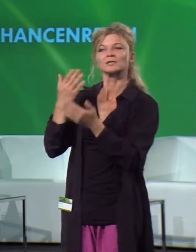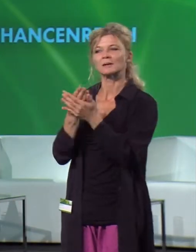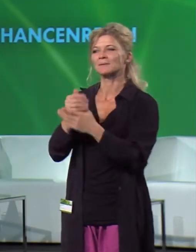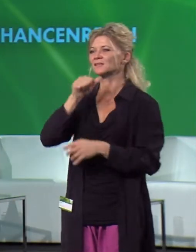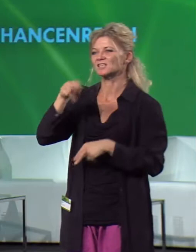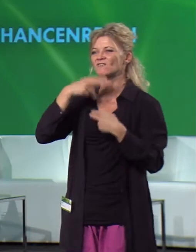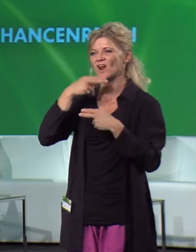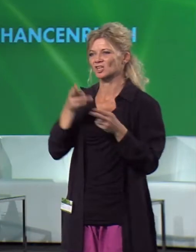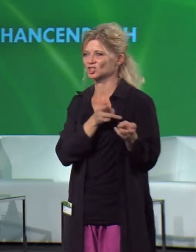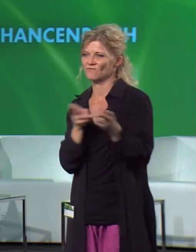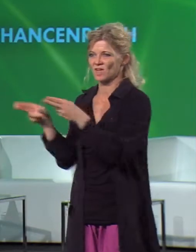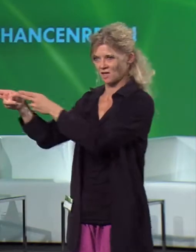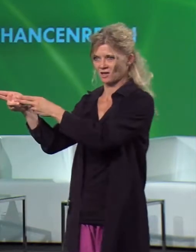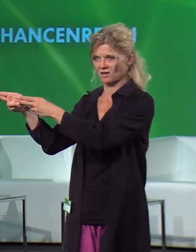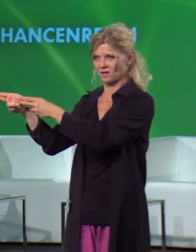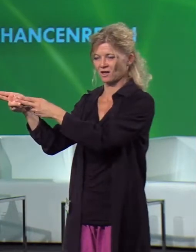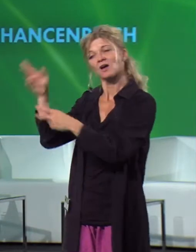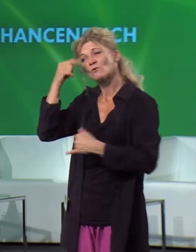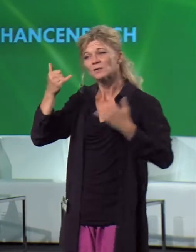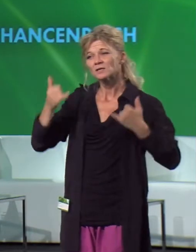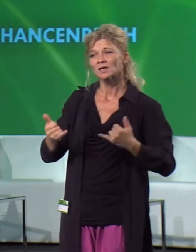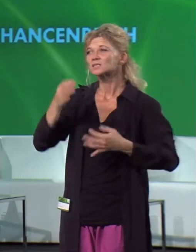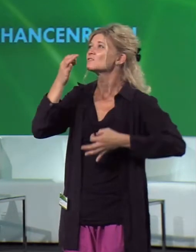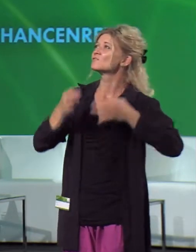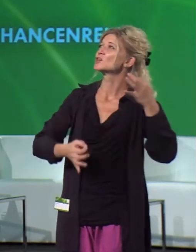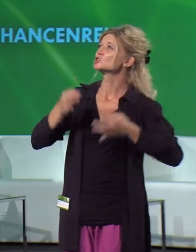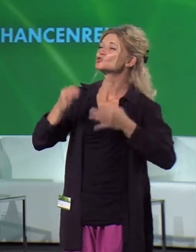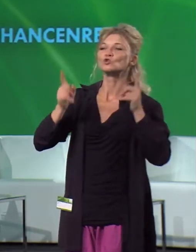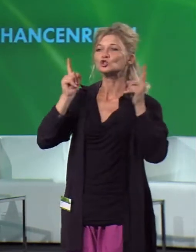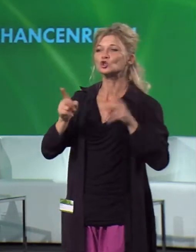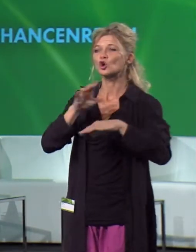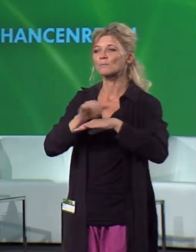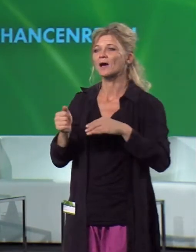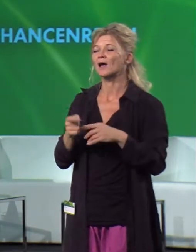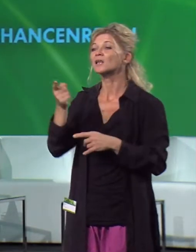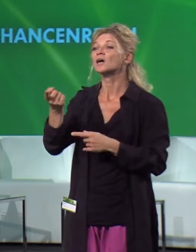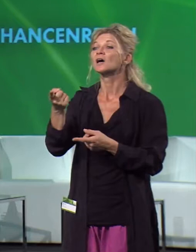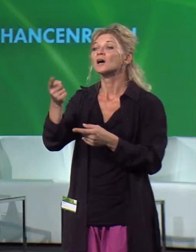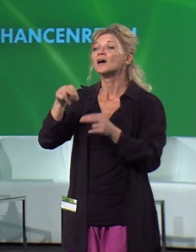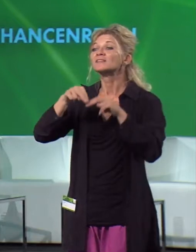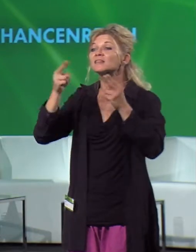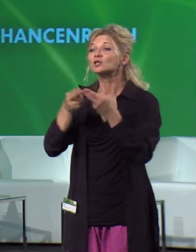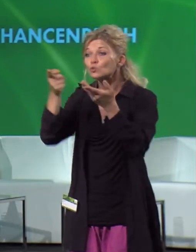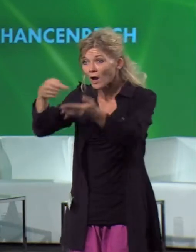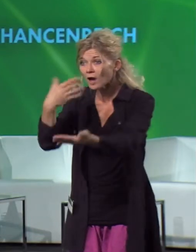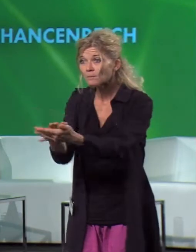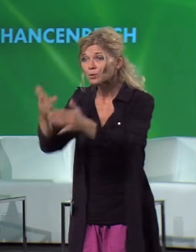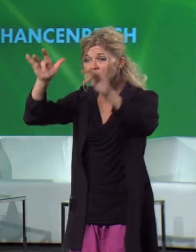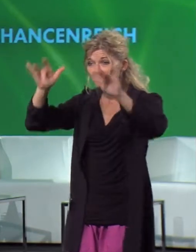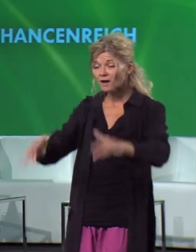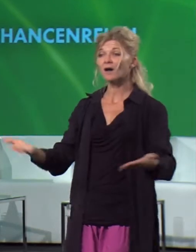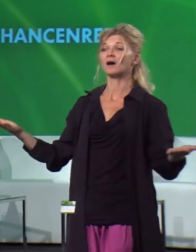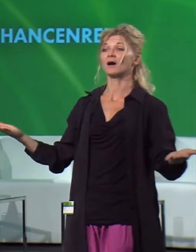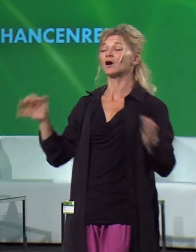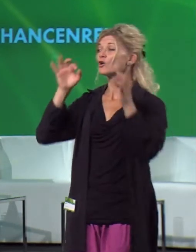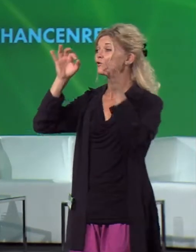warum eigentlich jetzt unbedingt der Versuch gemacht werden soll, etwas, was von der Natur dezentral angeboten wird, für den dezentralen